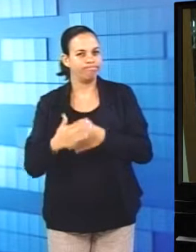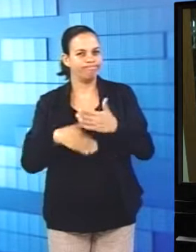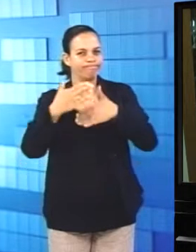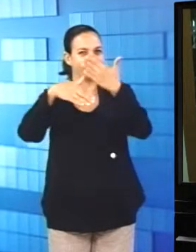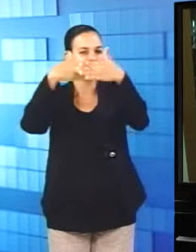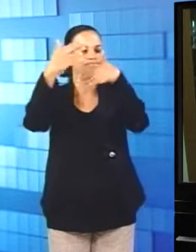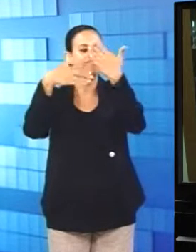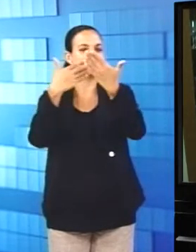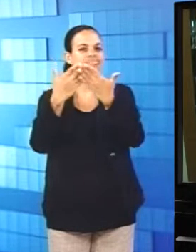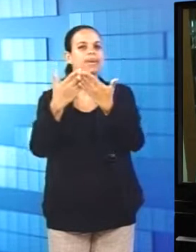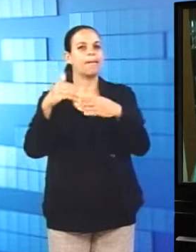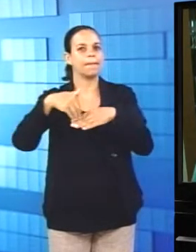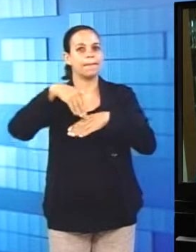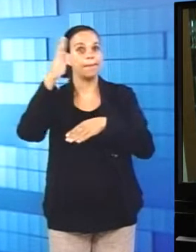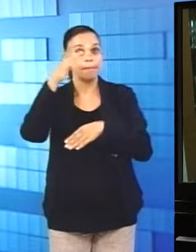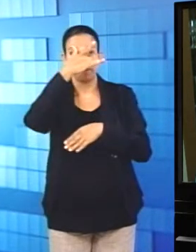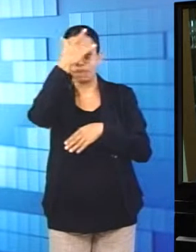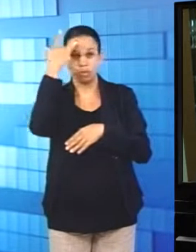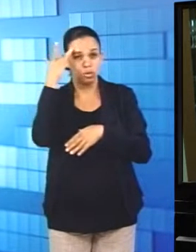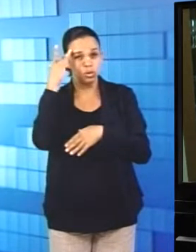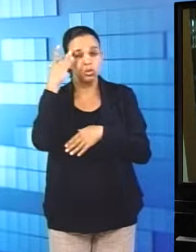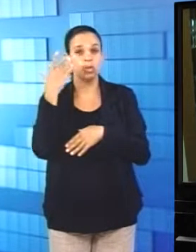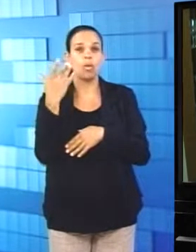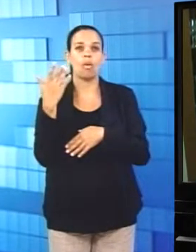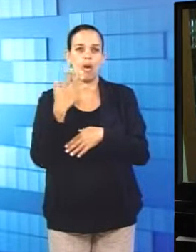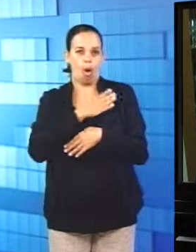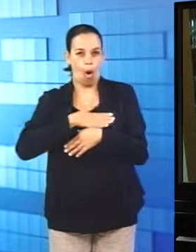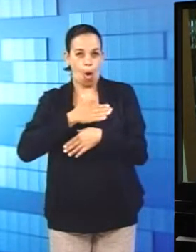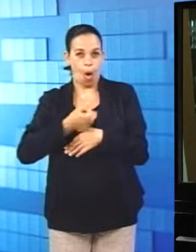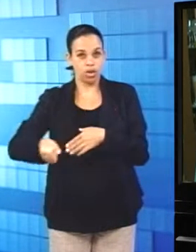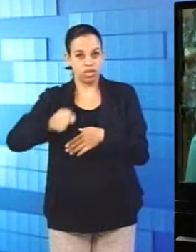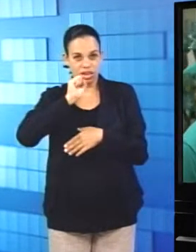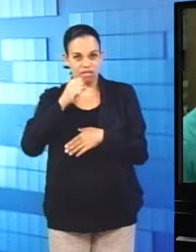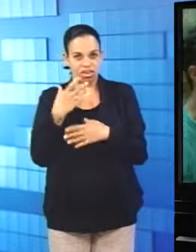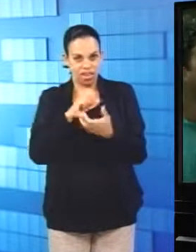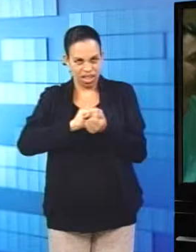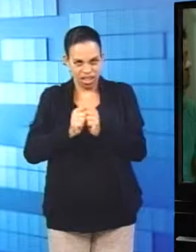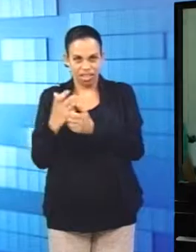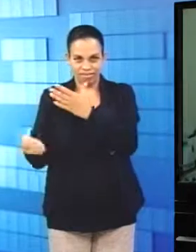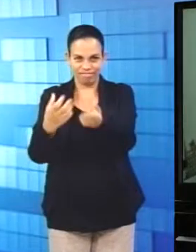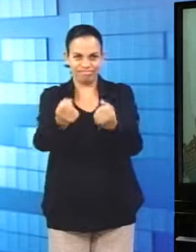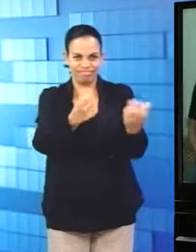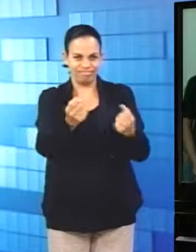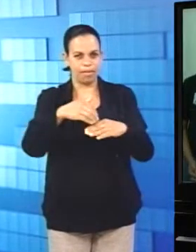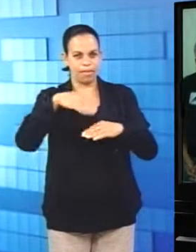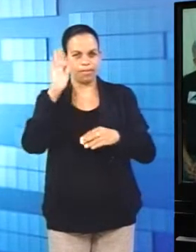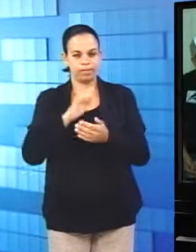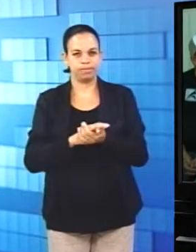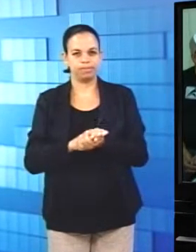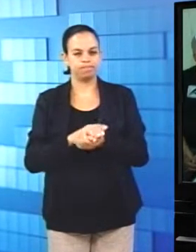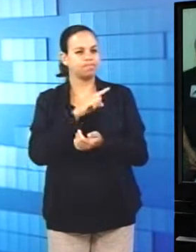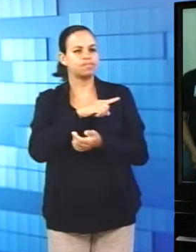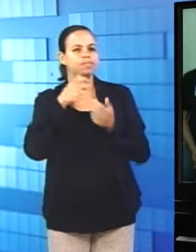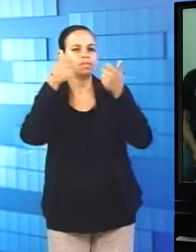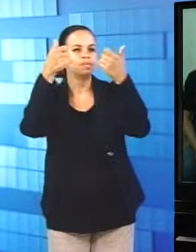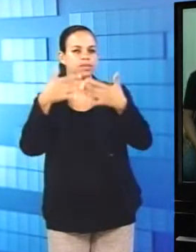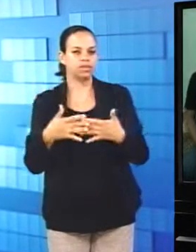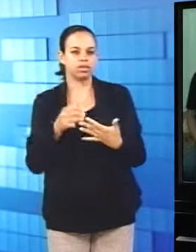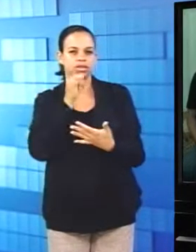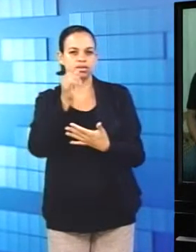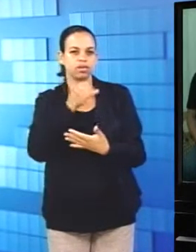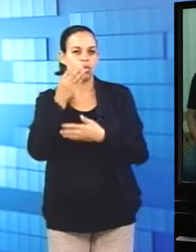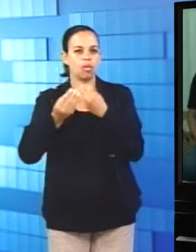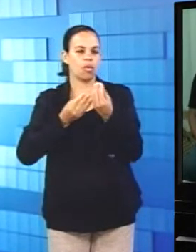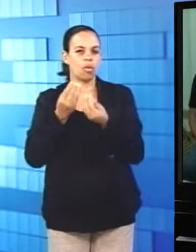crescendo bastante aqui em Conquista, o número de adeptos está aumentando cada dia a mais. Por isso, se você pudesse destacar um